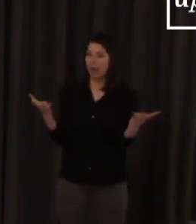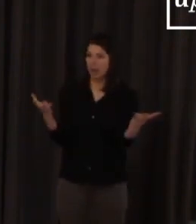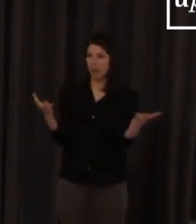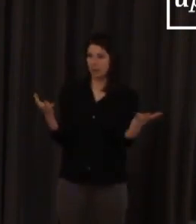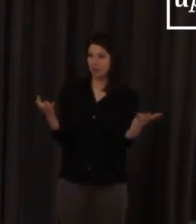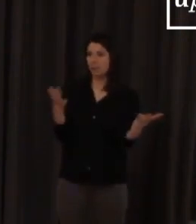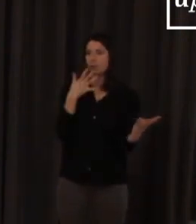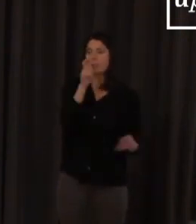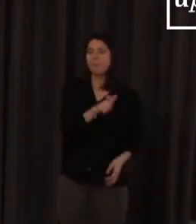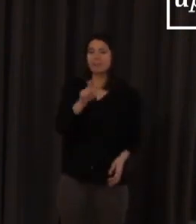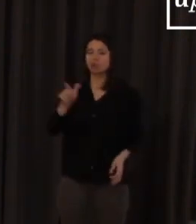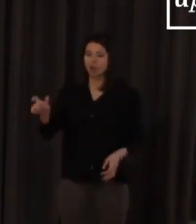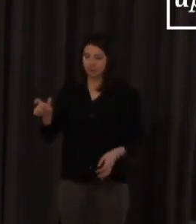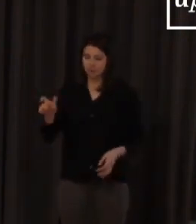ejemplo